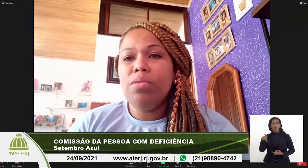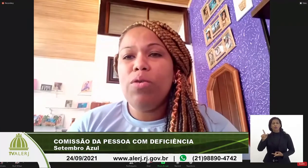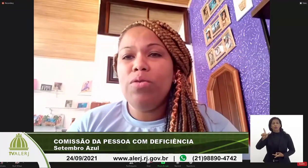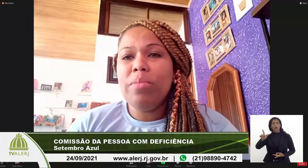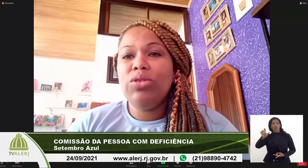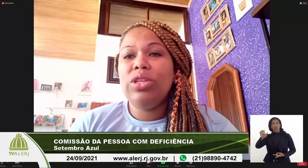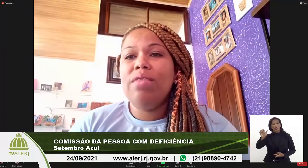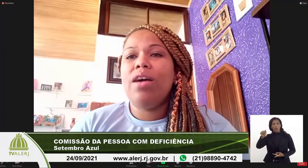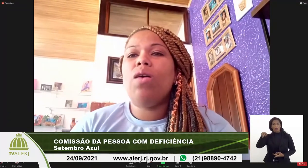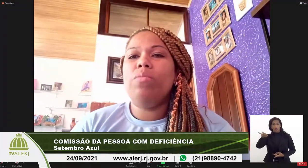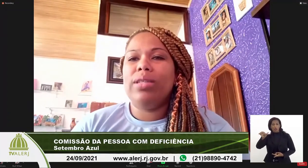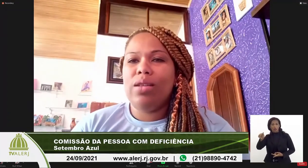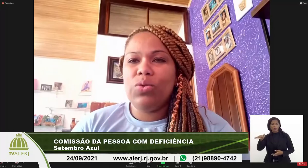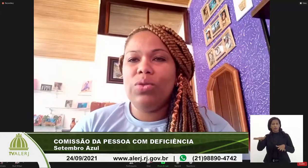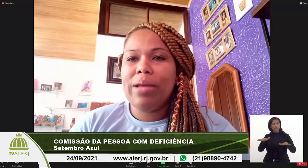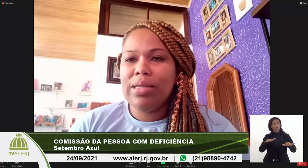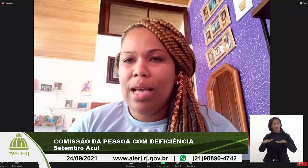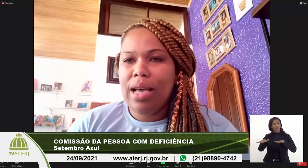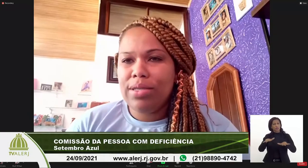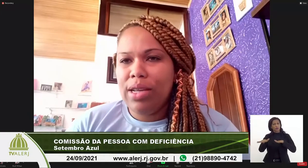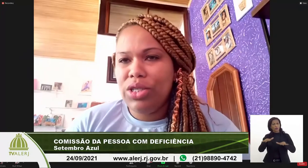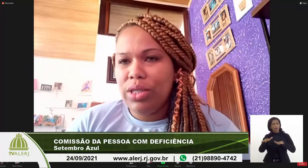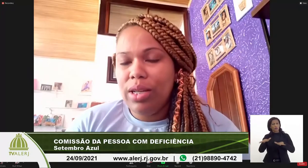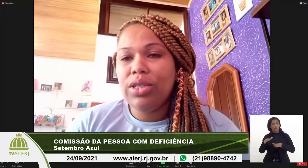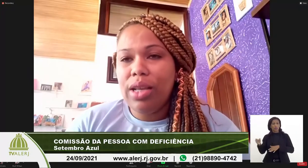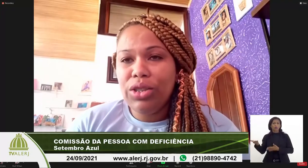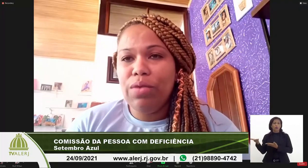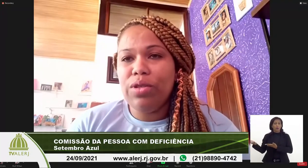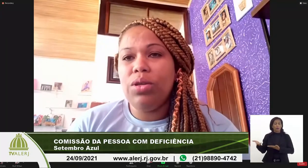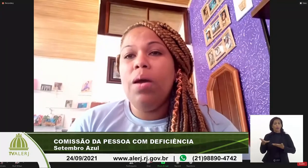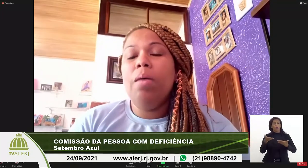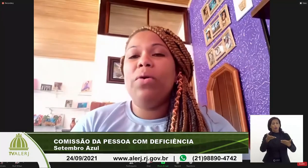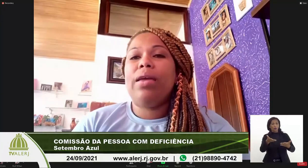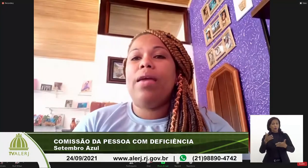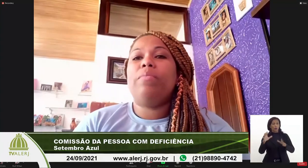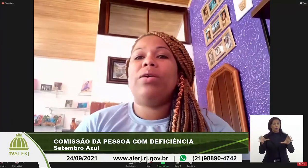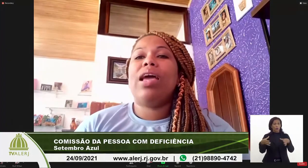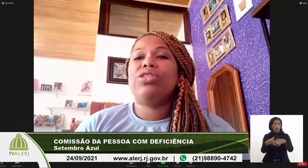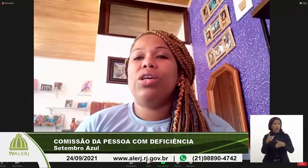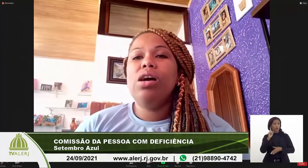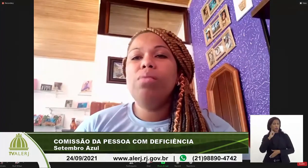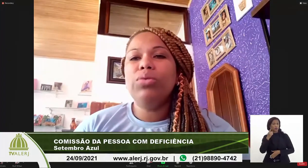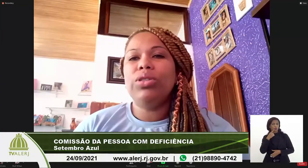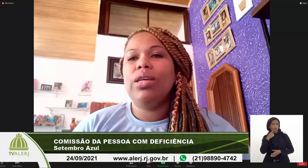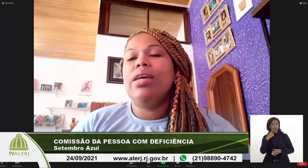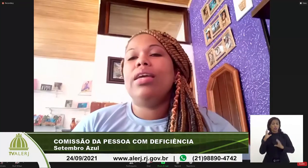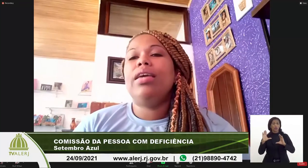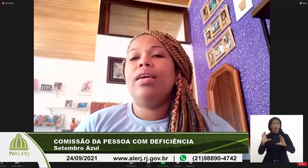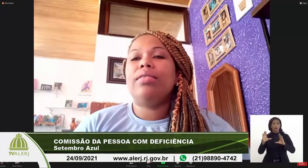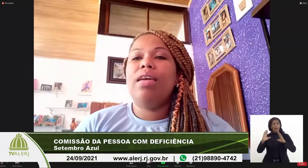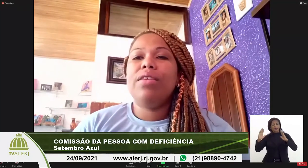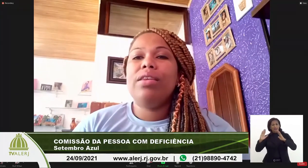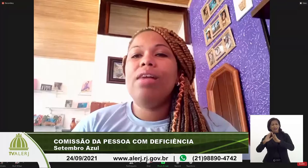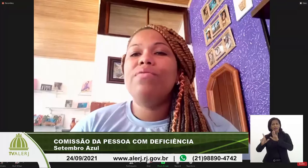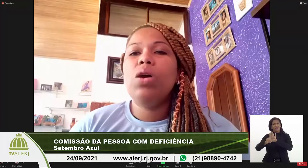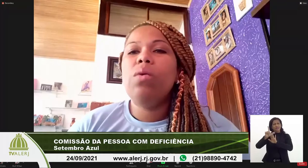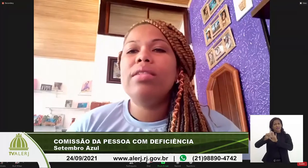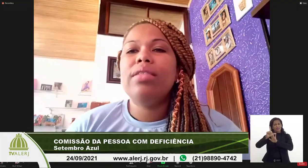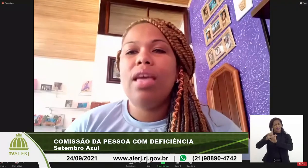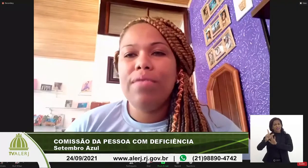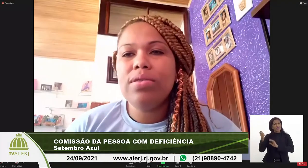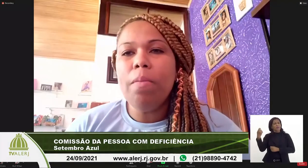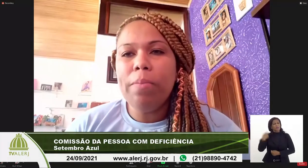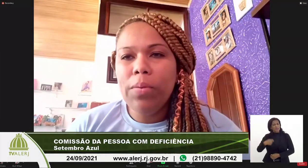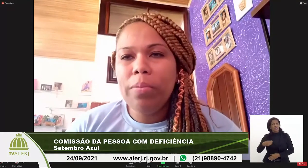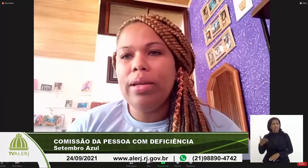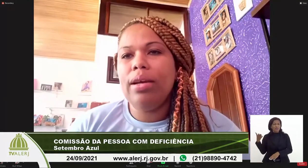esse movimento de levar a comunidade surda para as casas legislativas. Por quê? Porque achamos que deveria haver uma